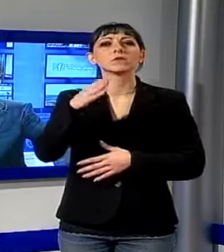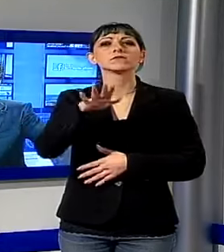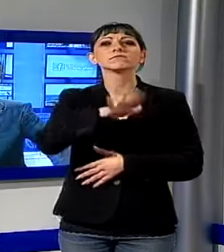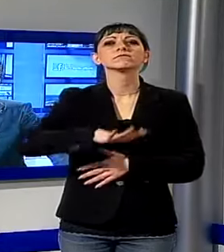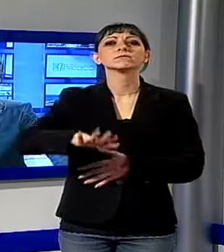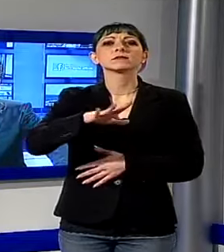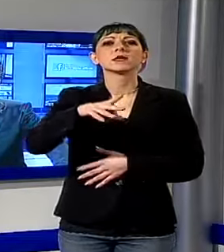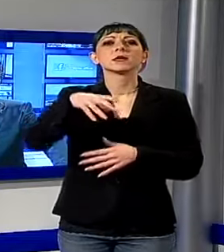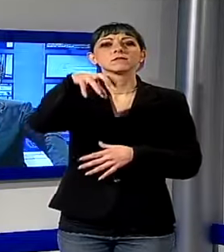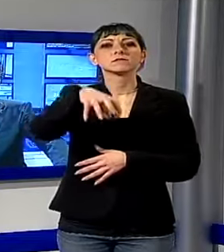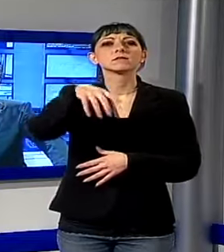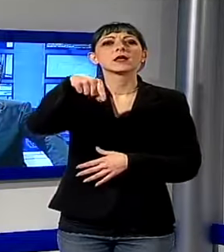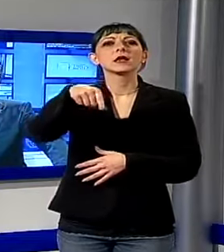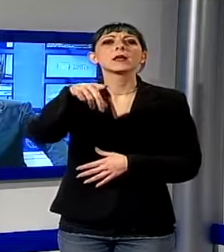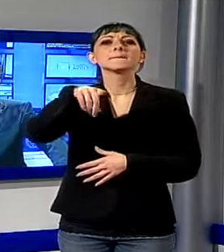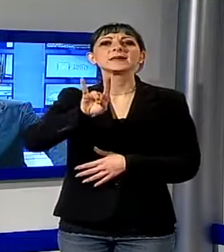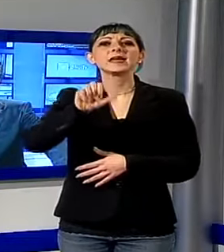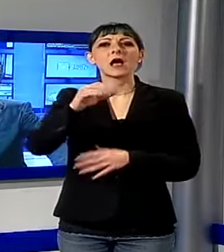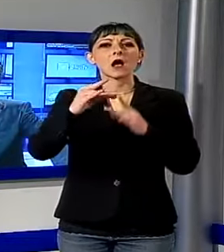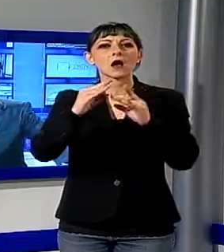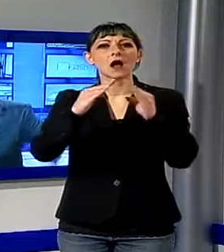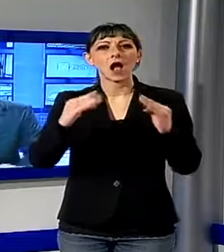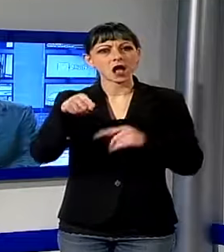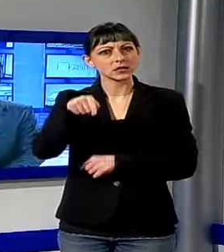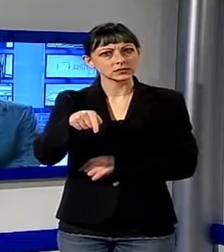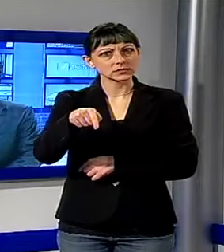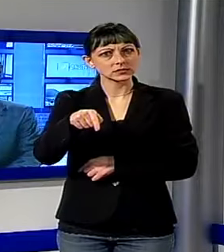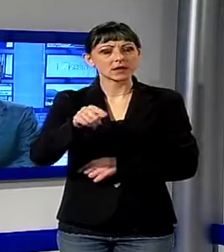tetto visto l'ondata di gelo che sta interessando tutto il territorio.